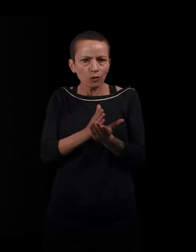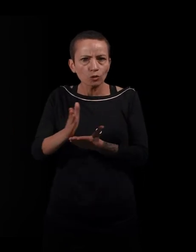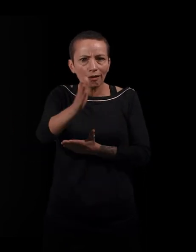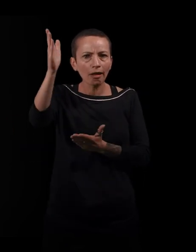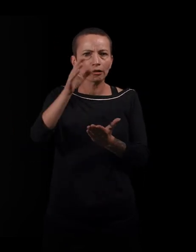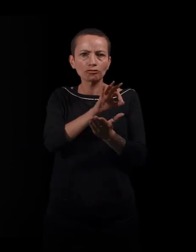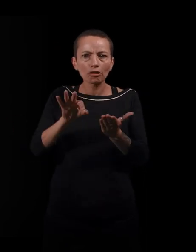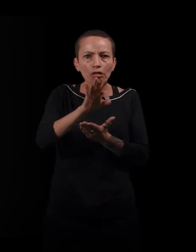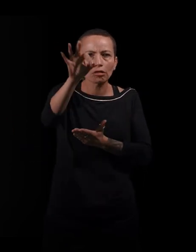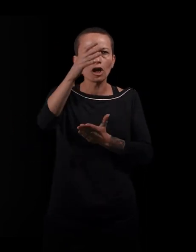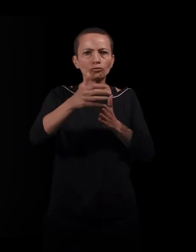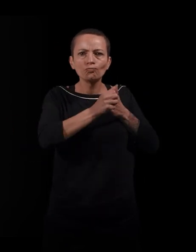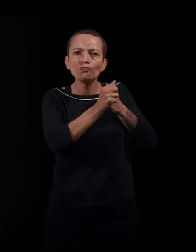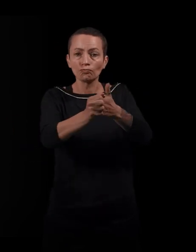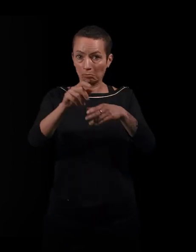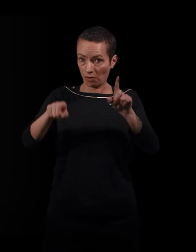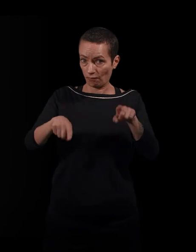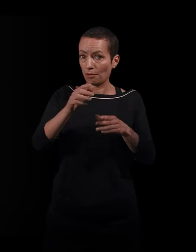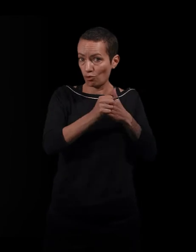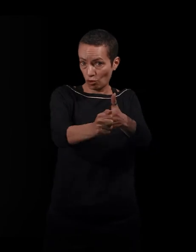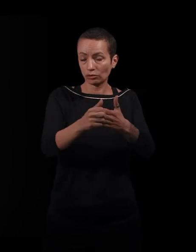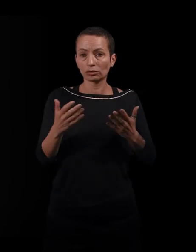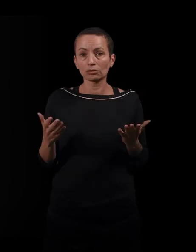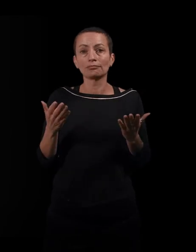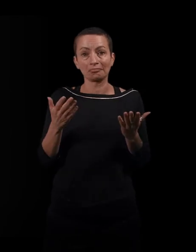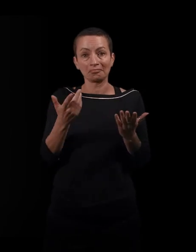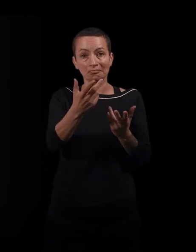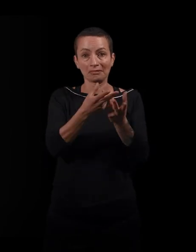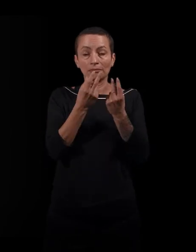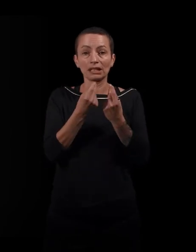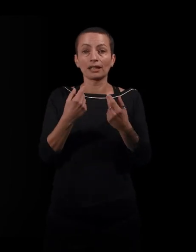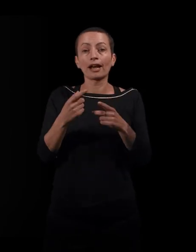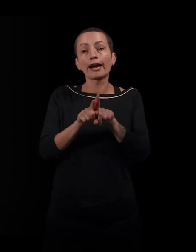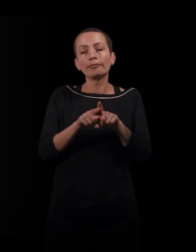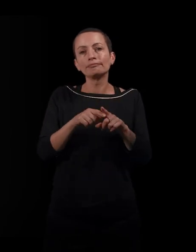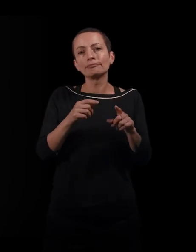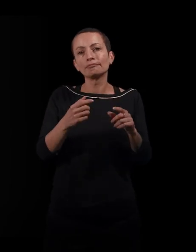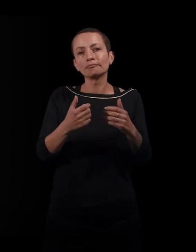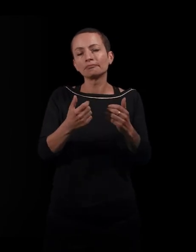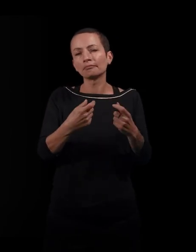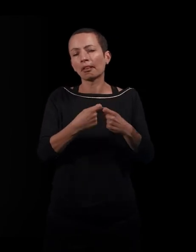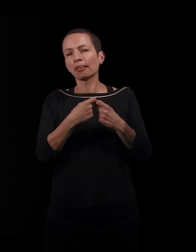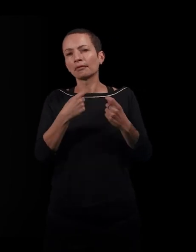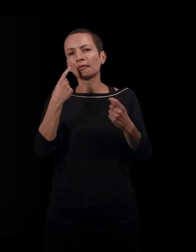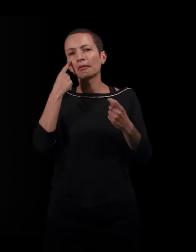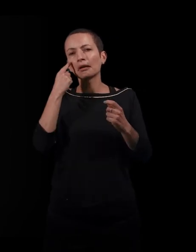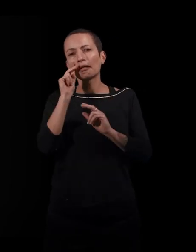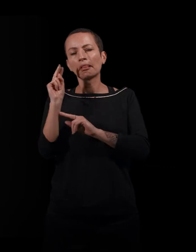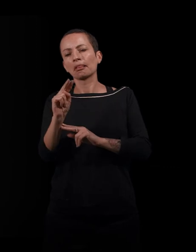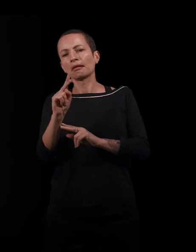des meneuses parfois. Et donc, vous nous invitez à féminiser notre regard sur ces migrations pour